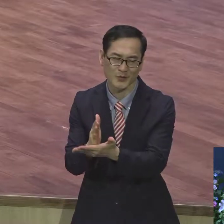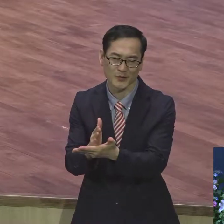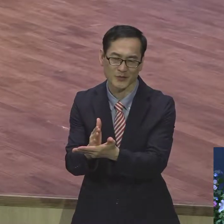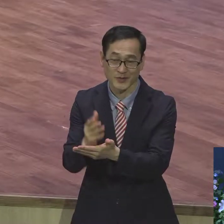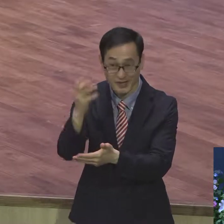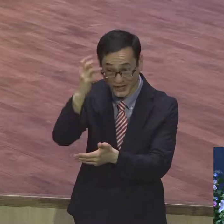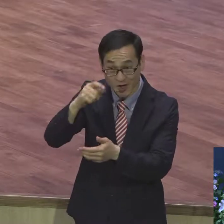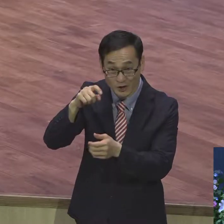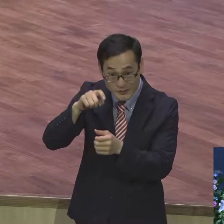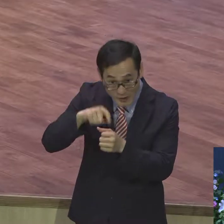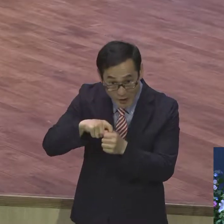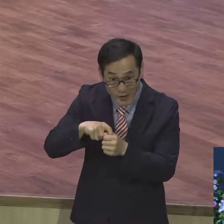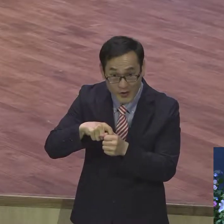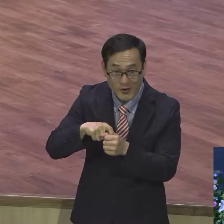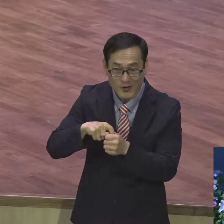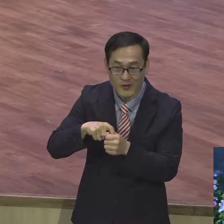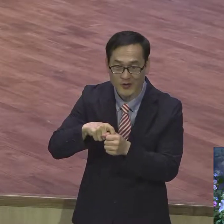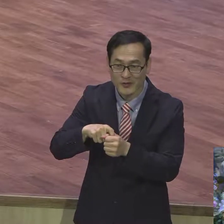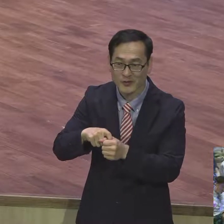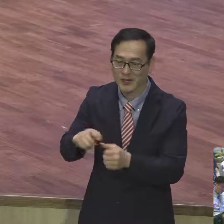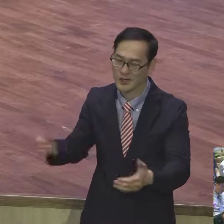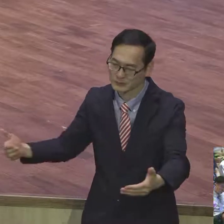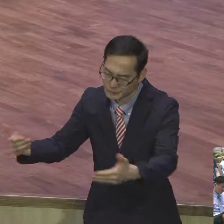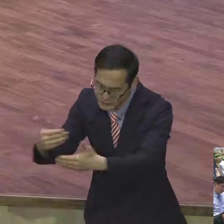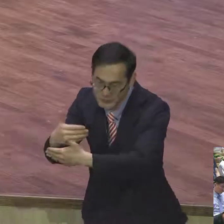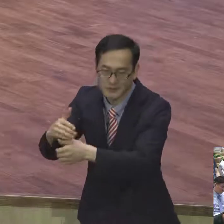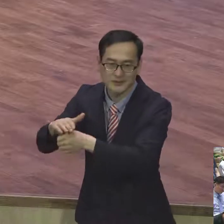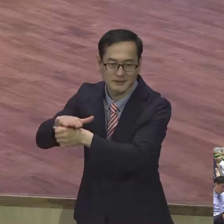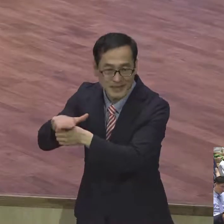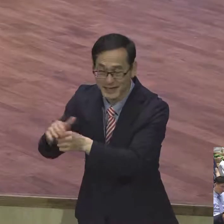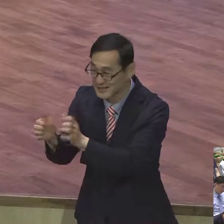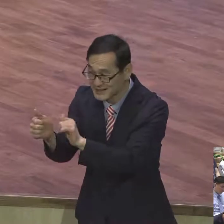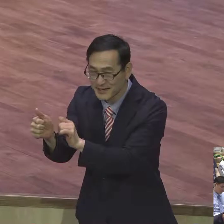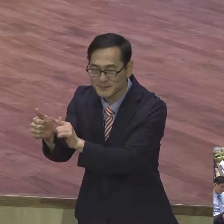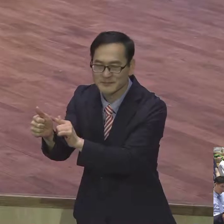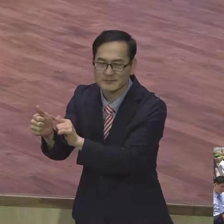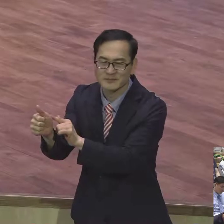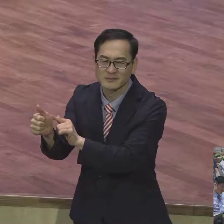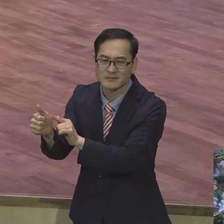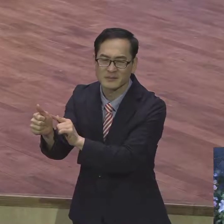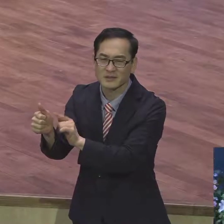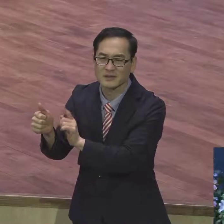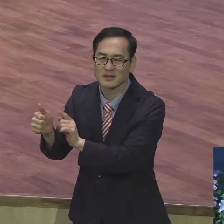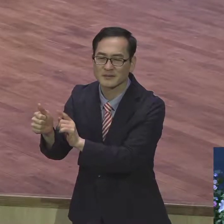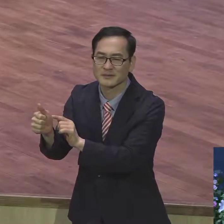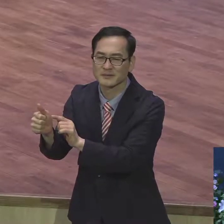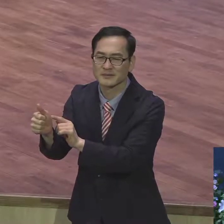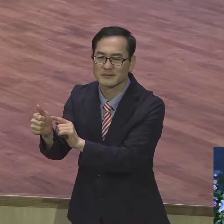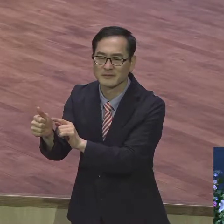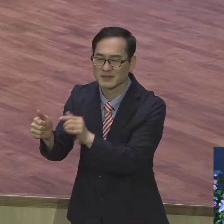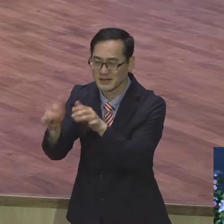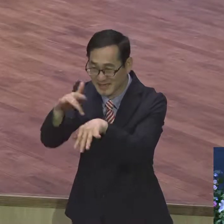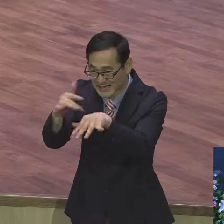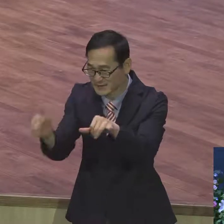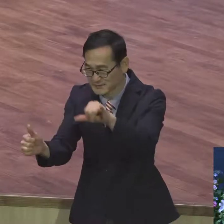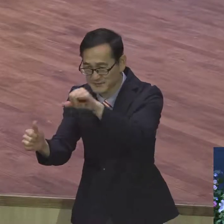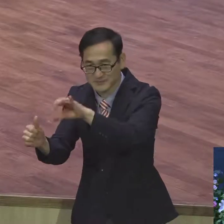모두를 바꾸시기 바랍니다. 영적 싸움으로 싸우라 그렇게 말하고 있습니다. 그럼 어떻게 영적 싸움으로